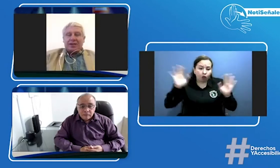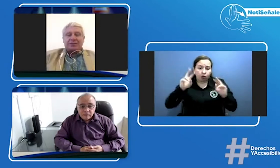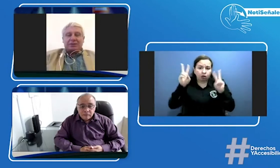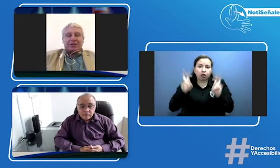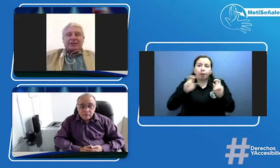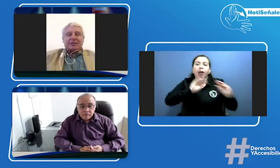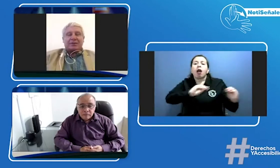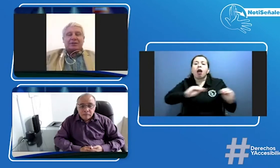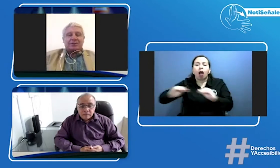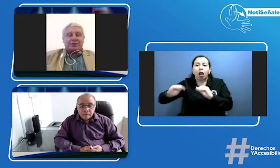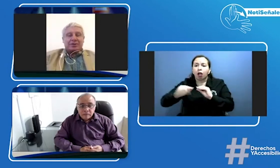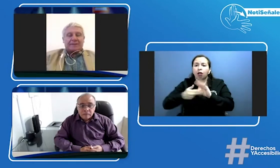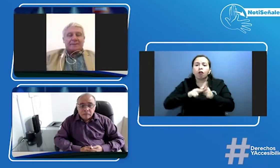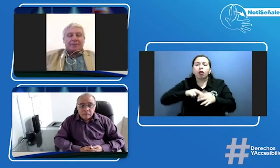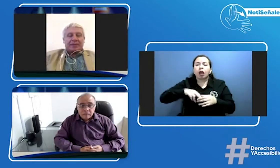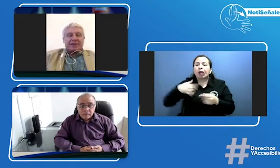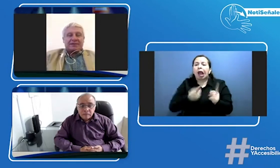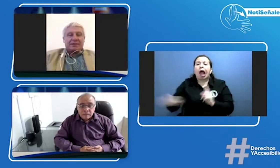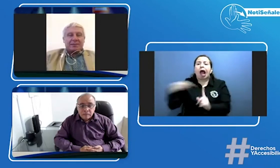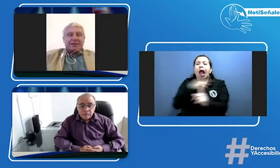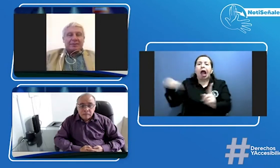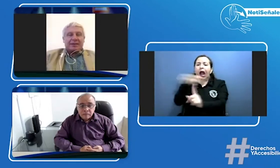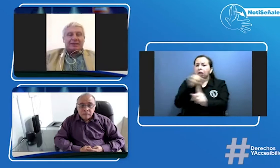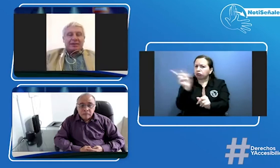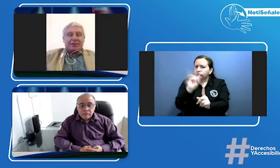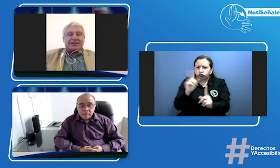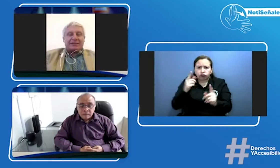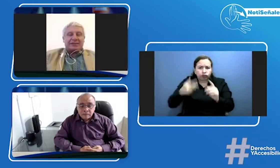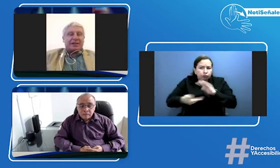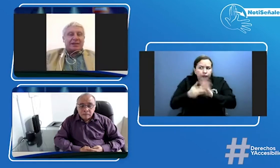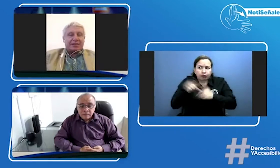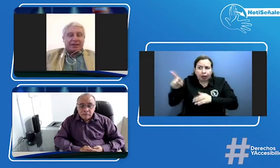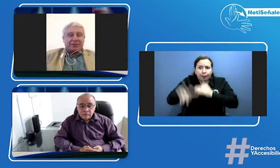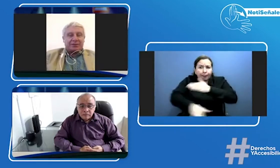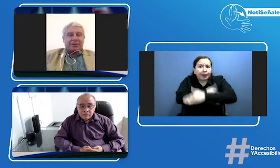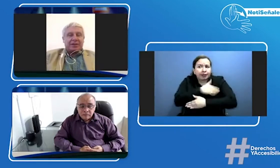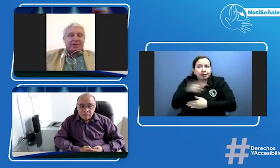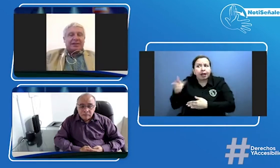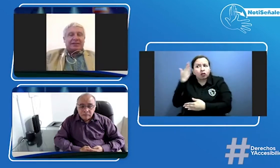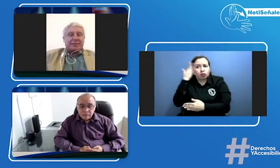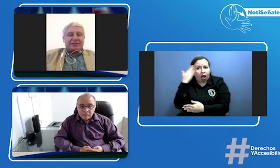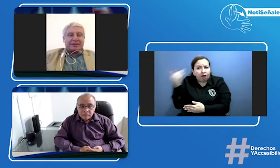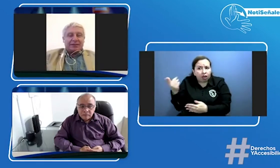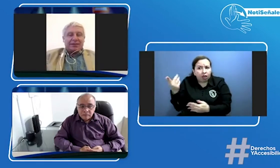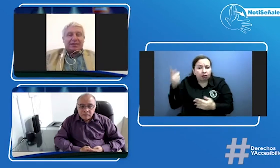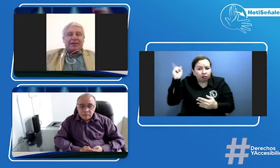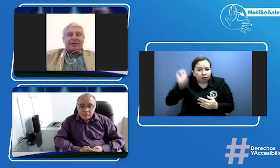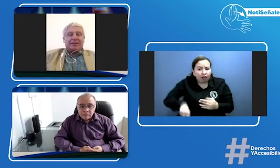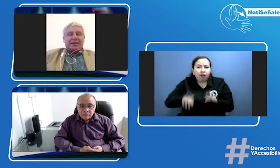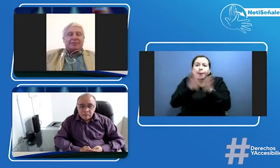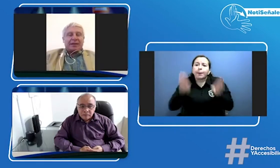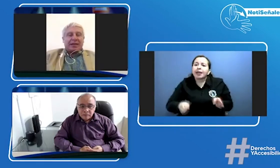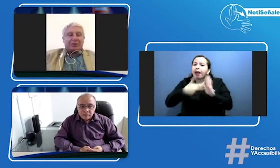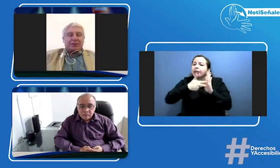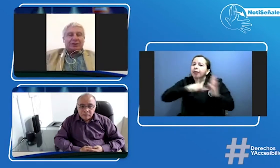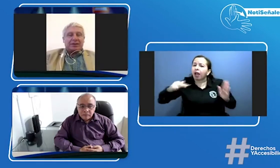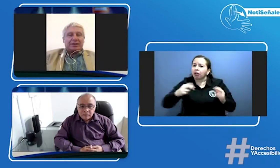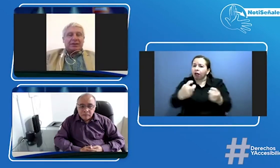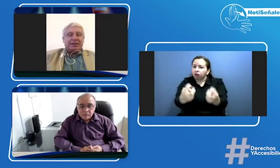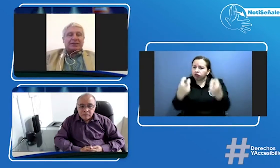muchas vueltas al cuento yo creo que es sencillamente que el ministerio aceite el requerimiento de hacer la mesa técnica de invitar a los que